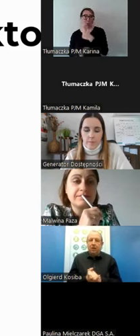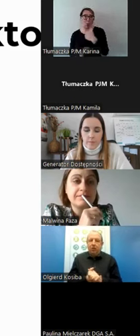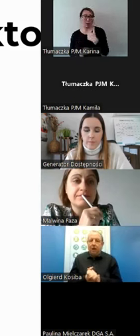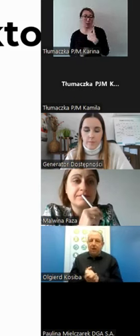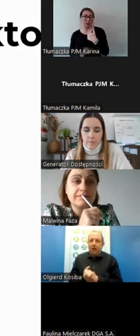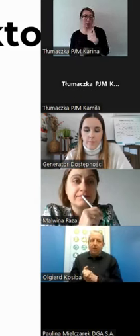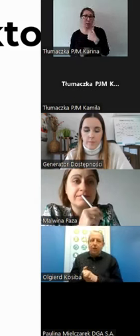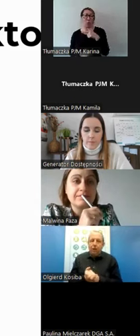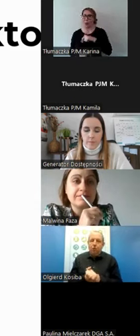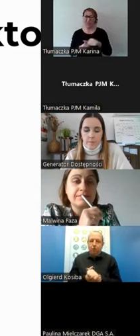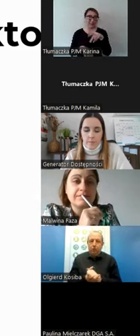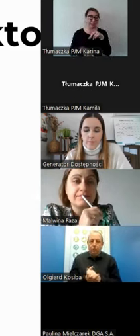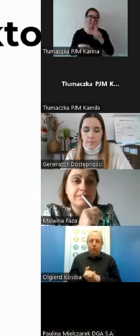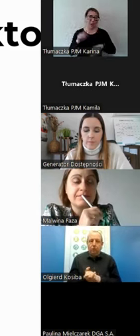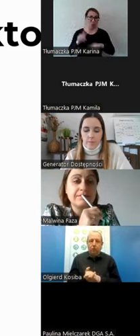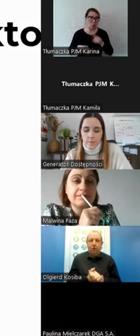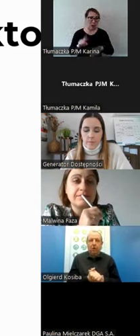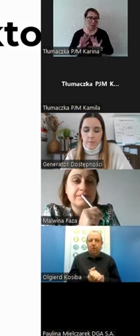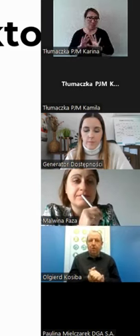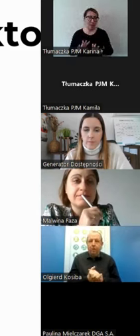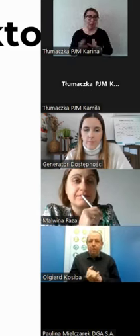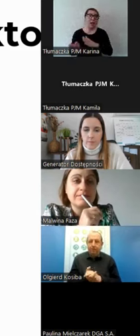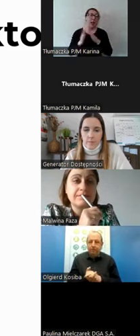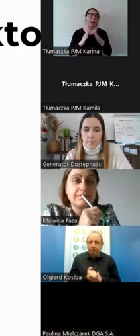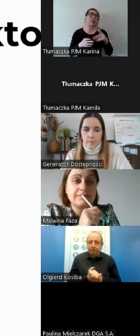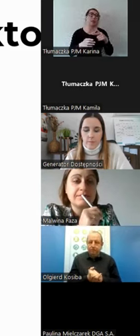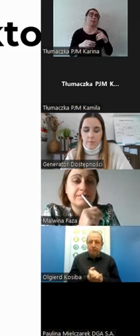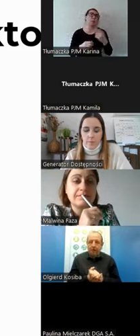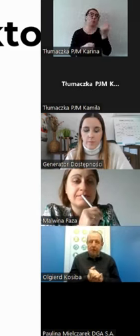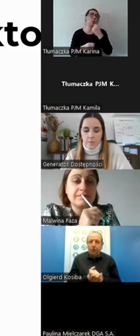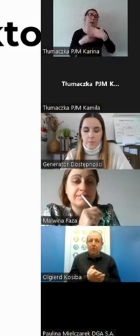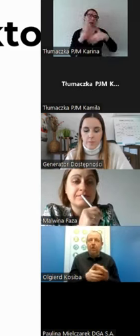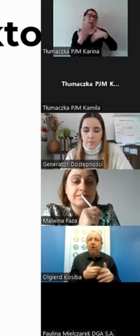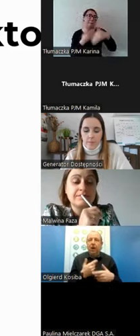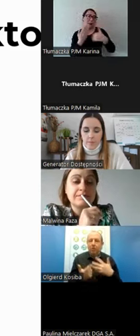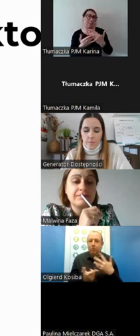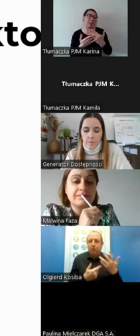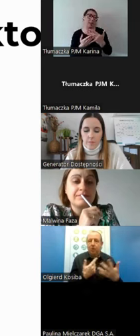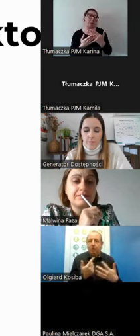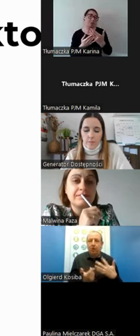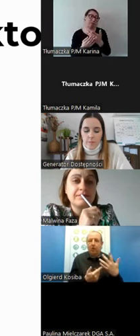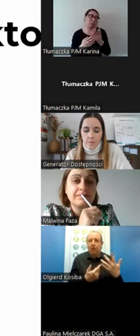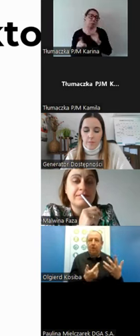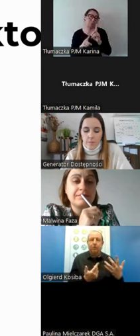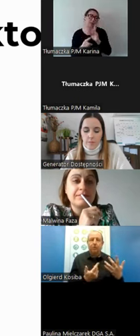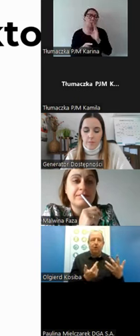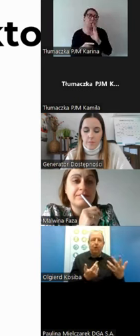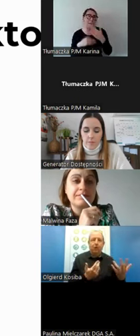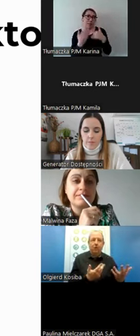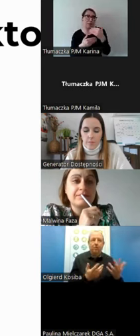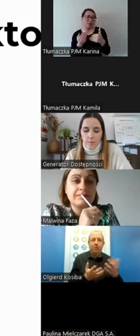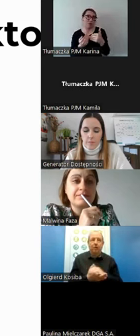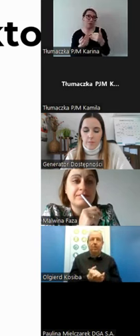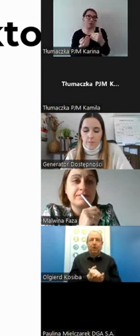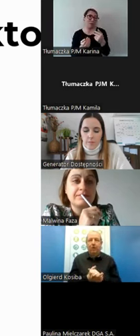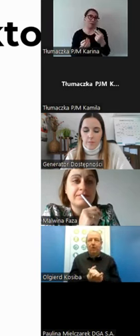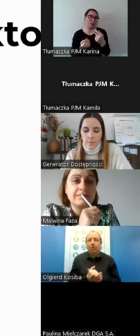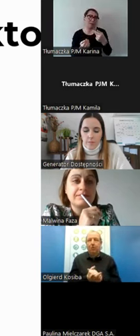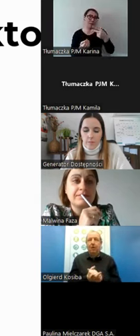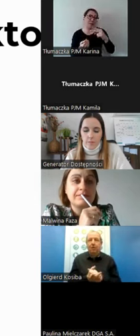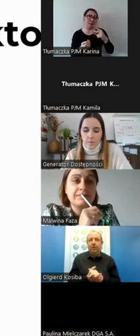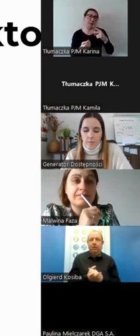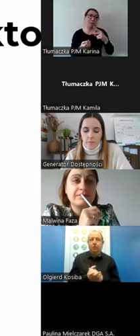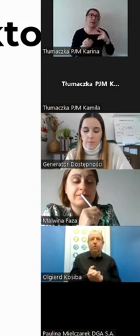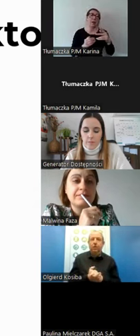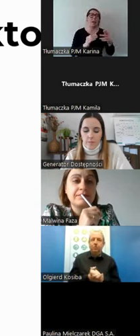to nie jest naturalne. i niektórzy posługują się hybrydą, czyli mieszają sobie trochę te elementy